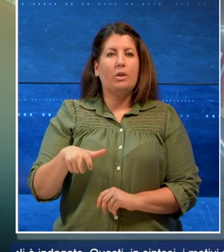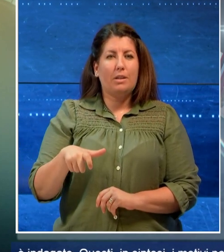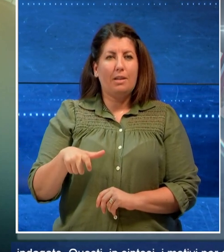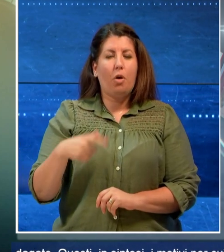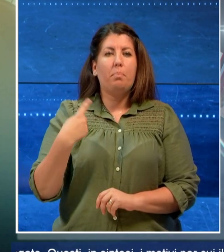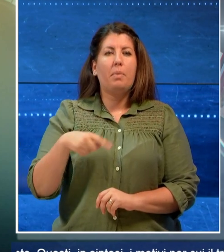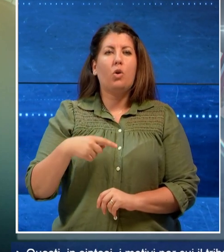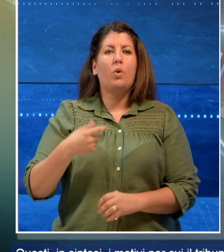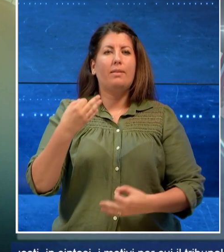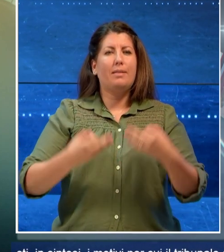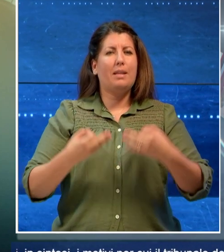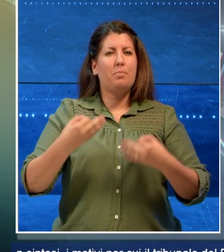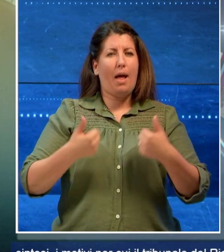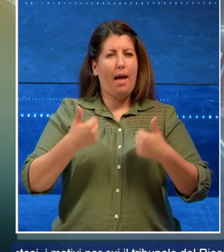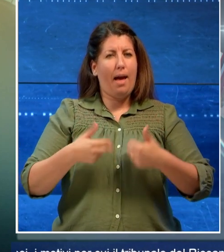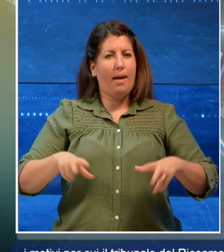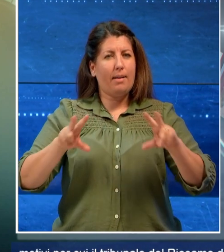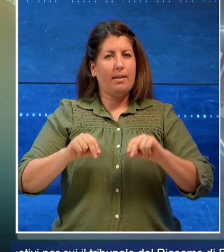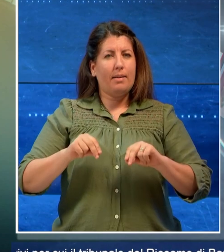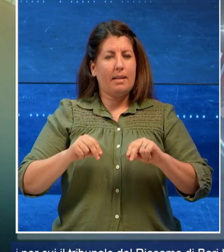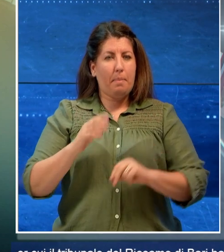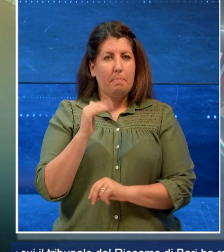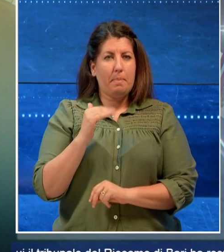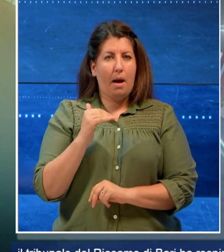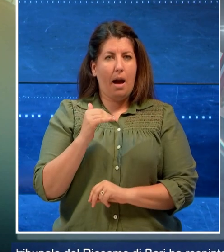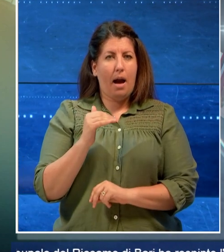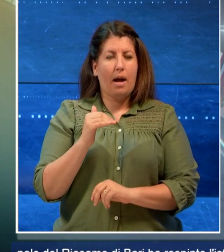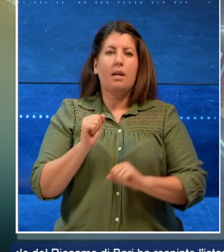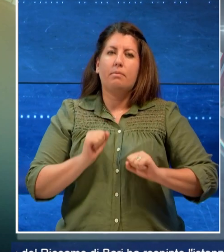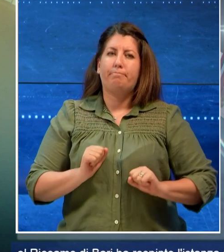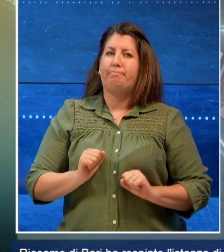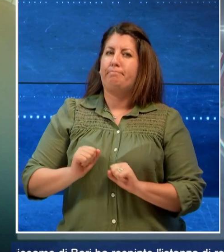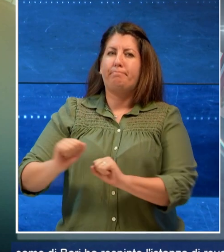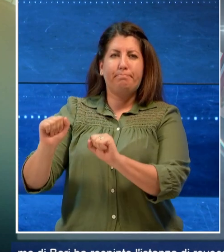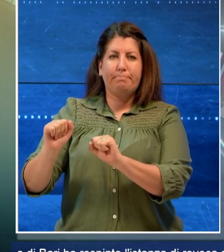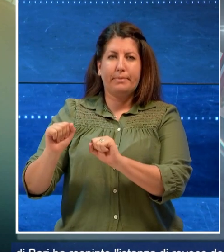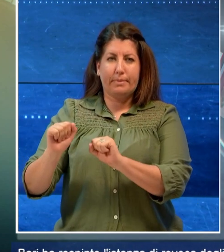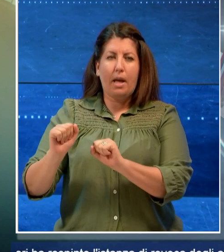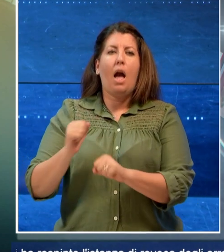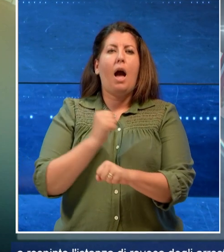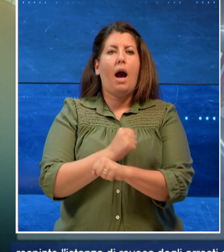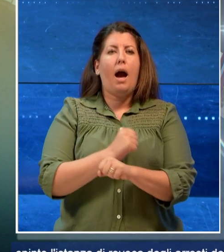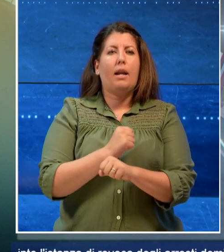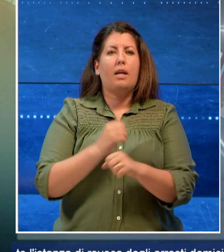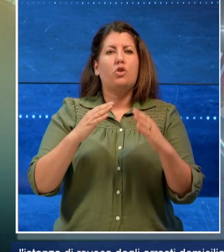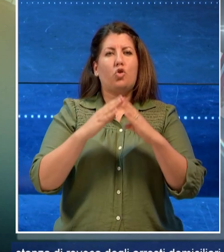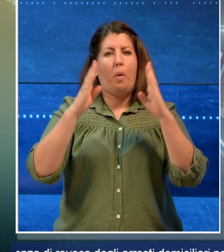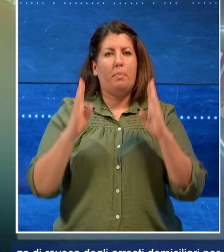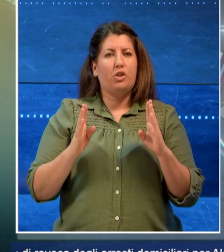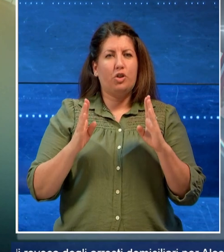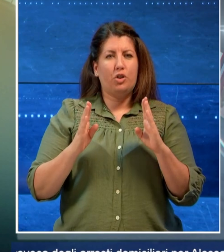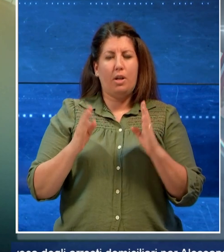Tribunale del Riesame di Bari ha respinto l'istanza di revoca degli arresti domiciliari